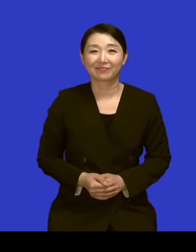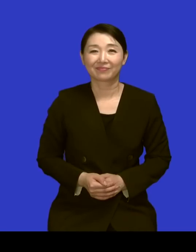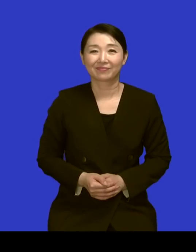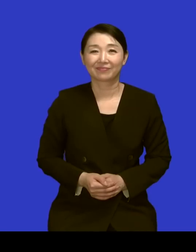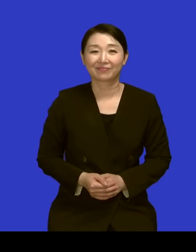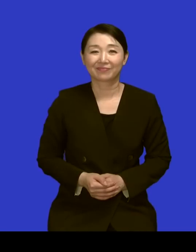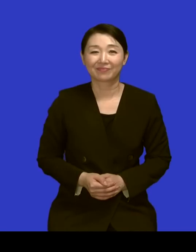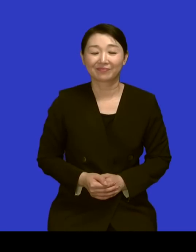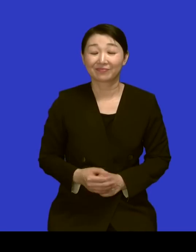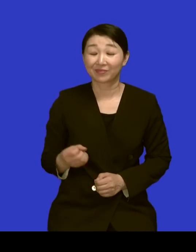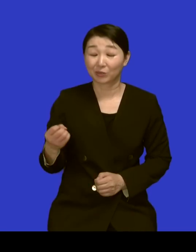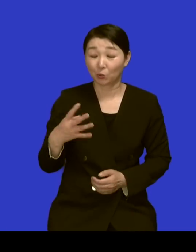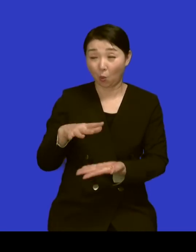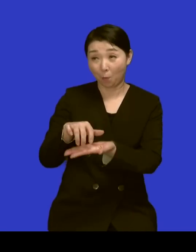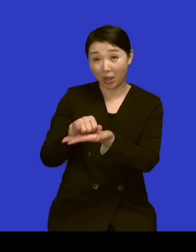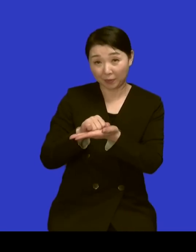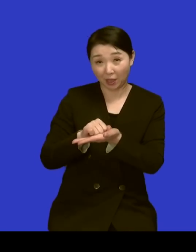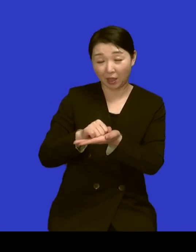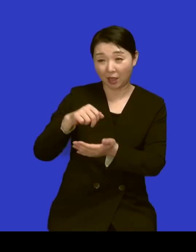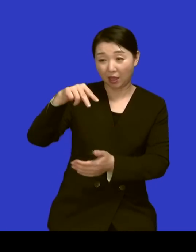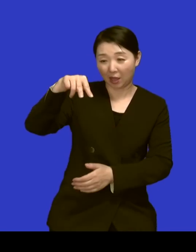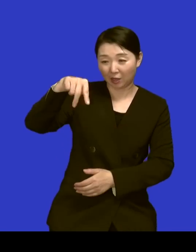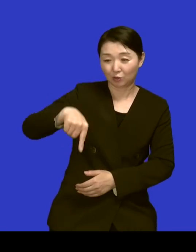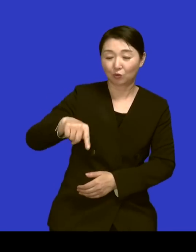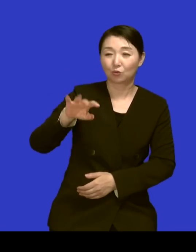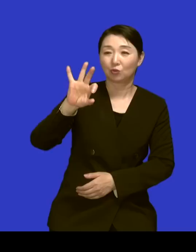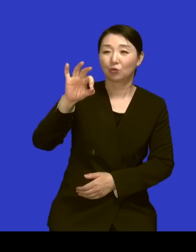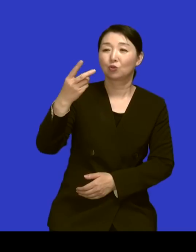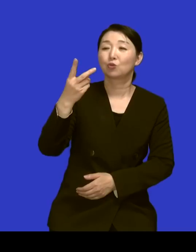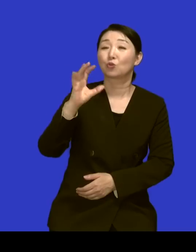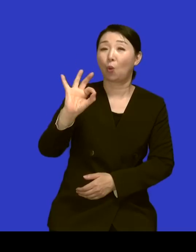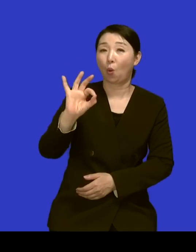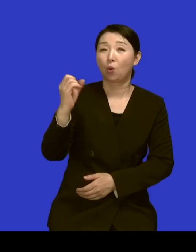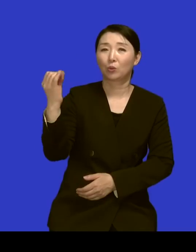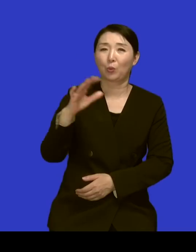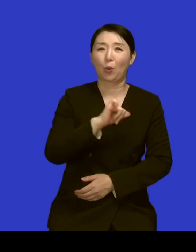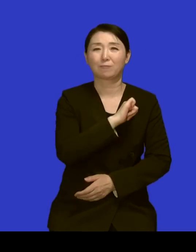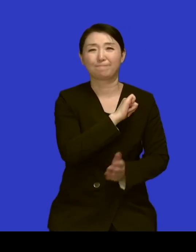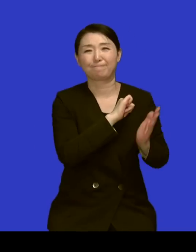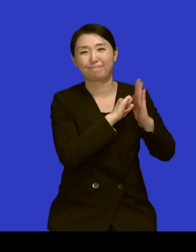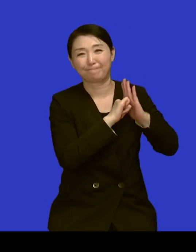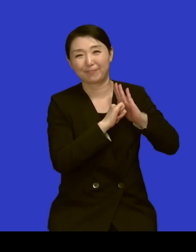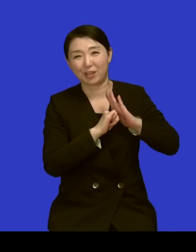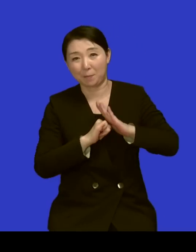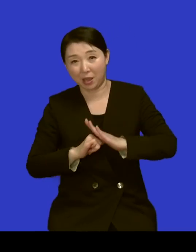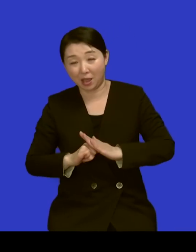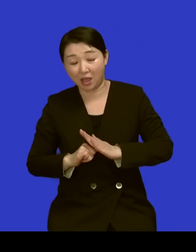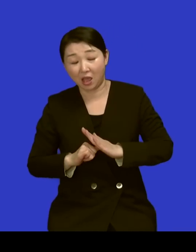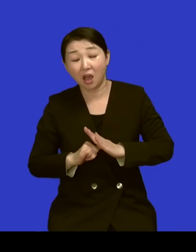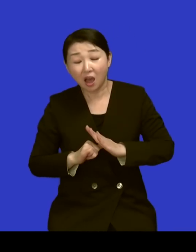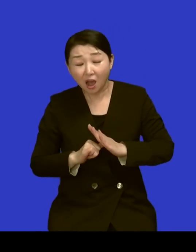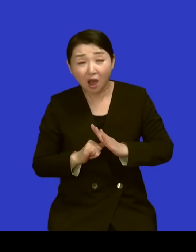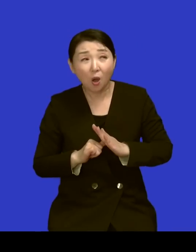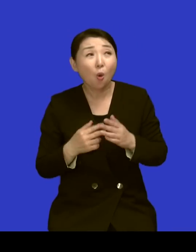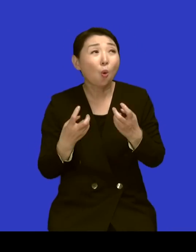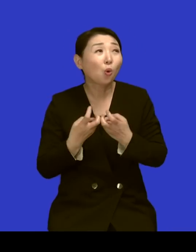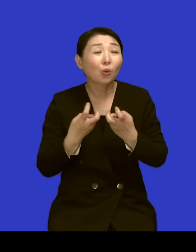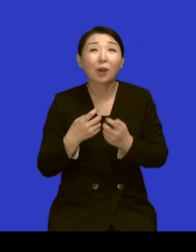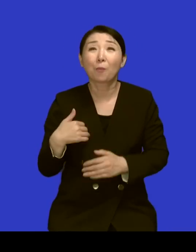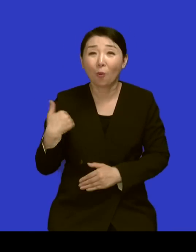받아들이고 수용하는 것도 참고 그러려면 이게 끝도 없이 어떻게 해야 될지 모르잖아요 그래서 그럴 때 필요했던